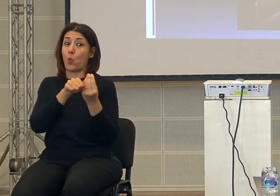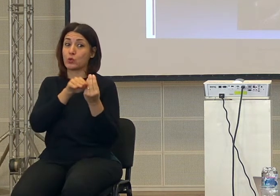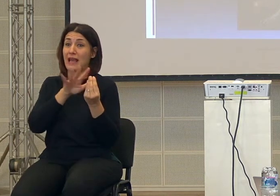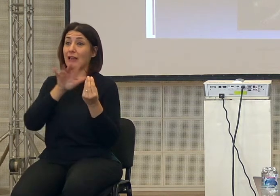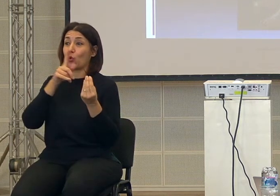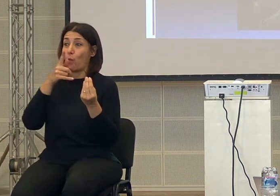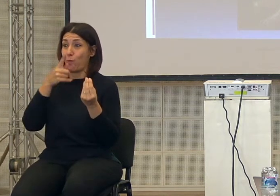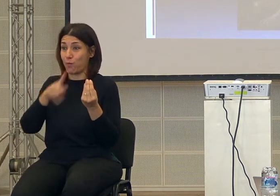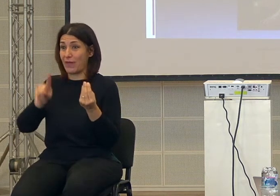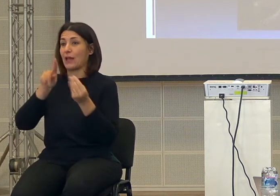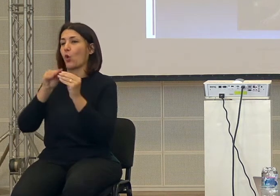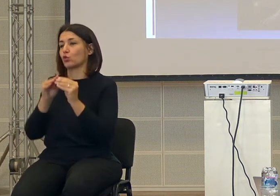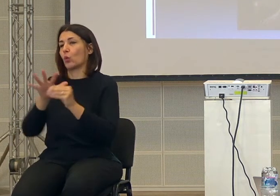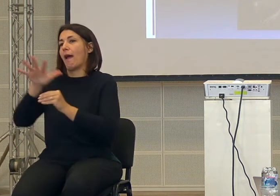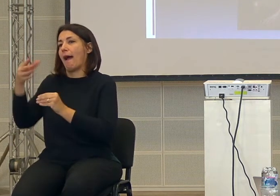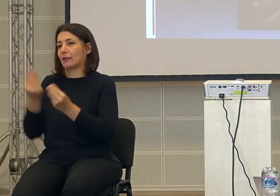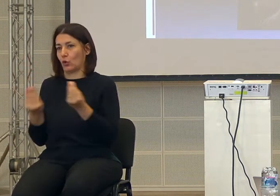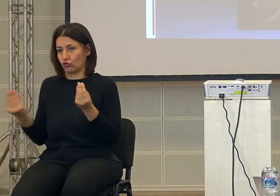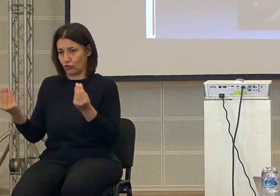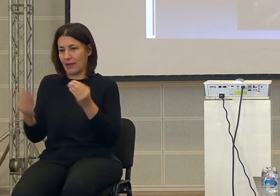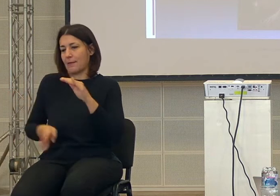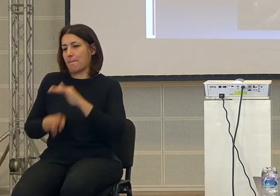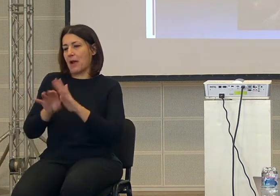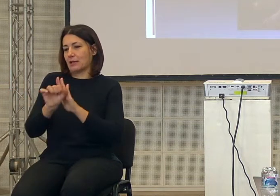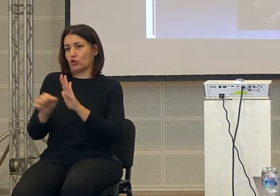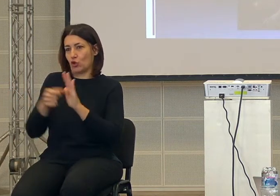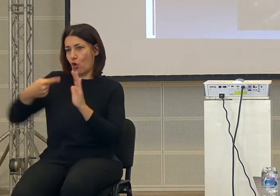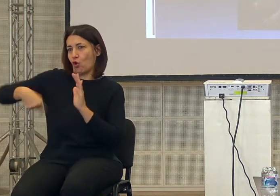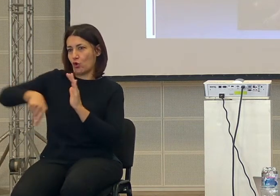costruire altri attrezzi, parte la nostra storia.